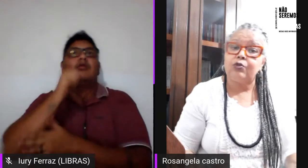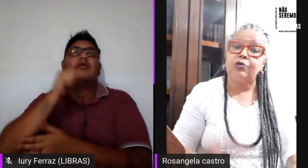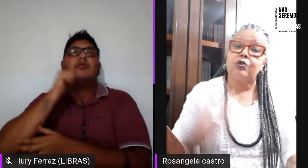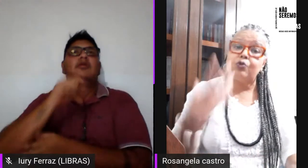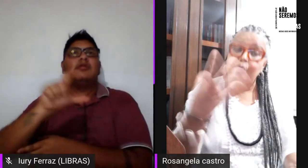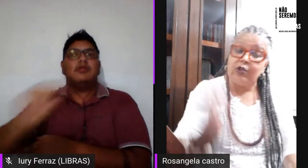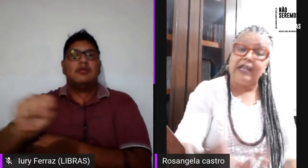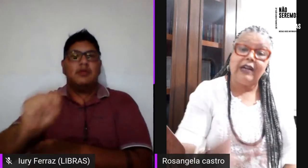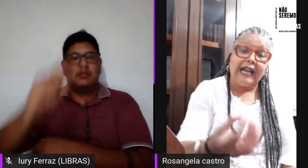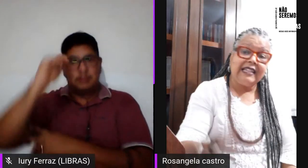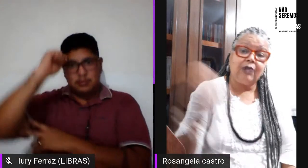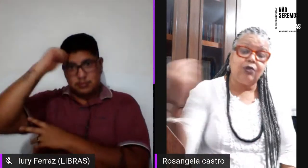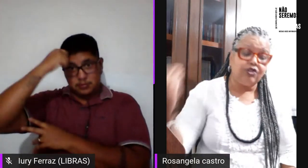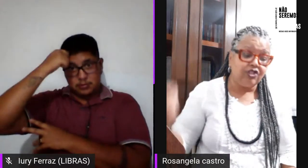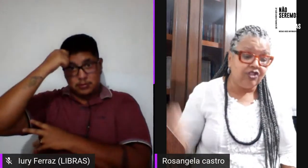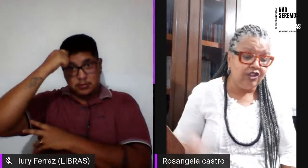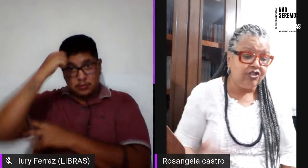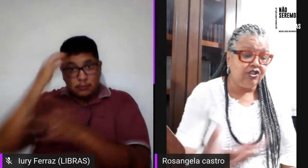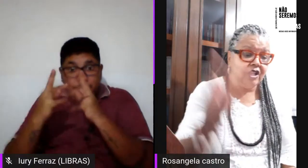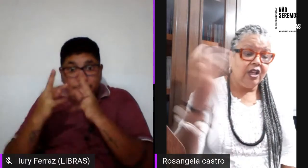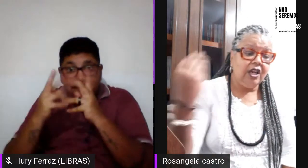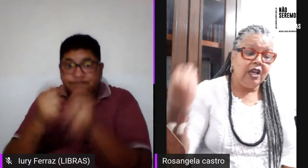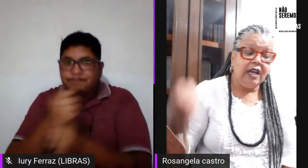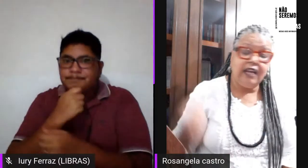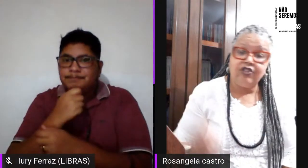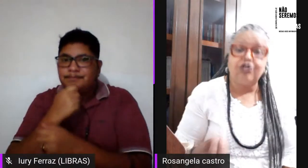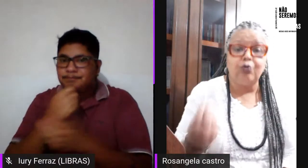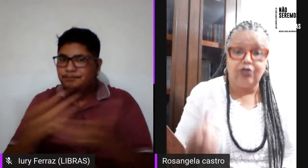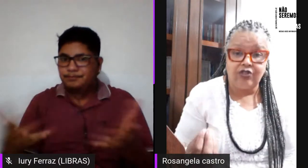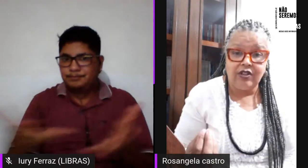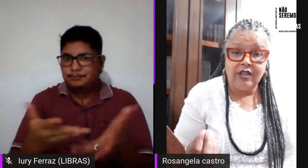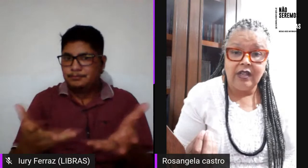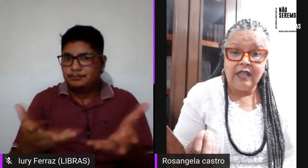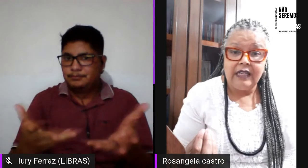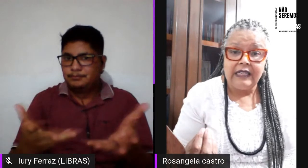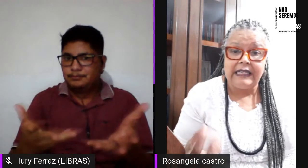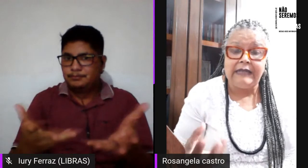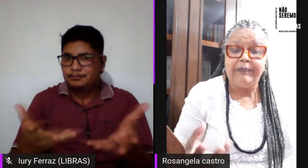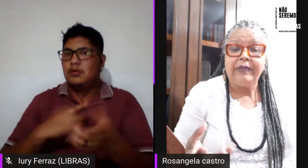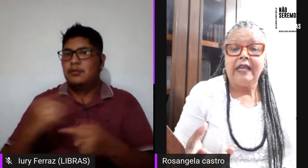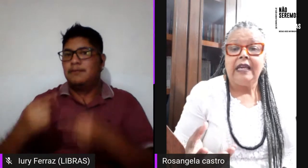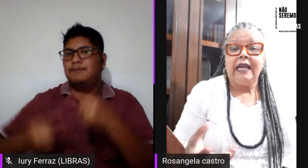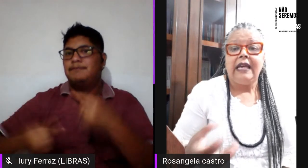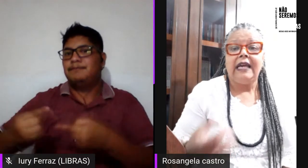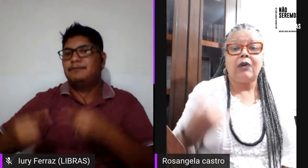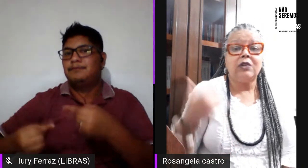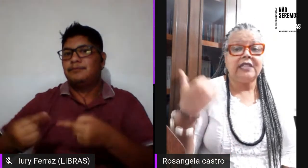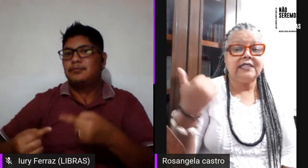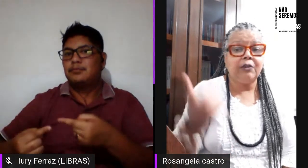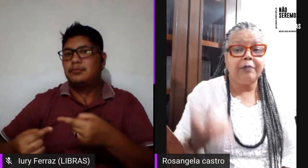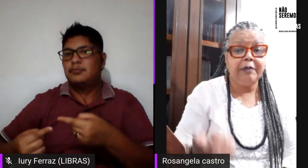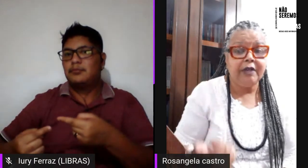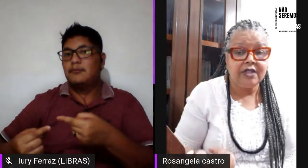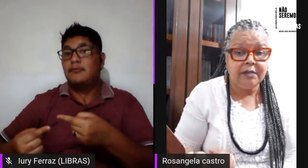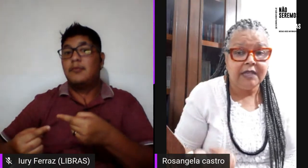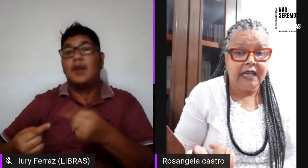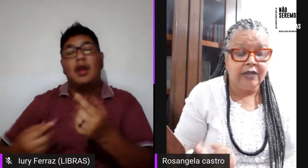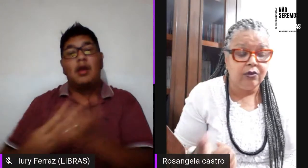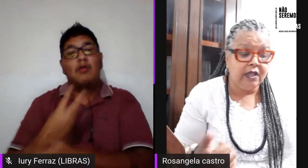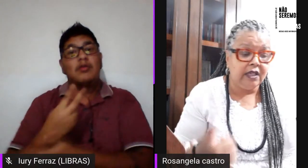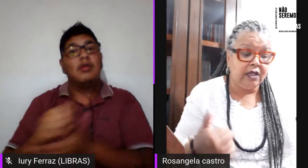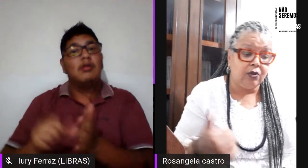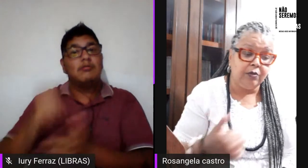então, tudo que, ainda hoje, a gente discute, né, aconteceu o primeiro